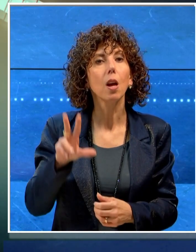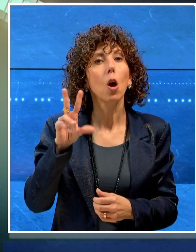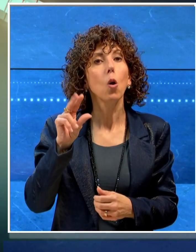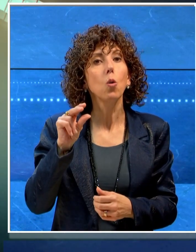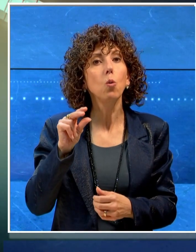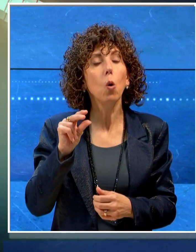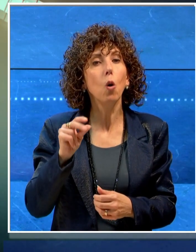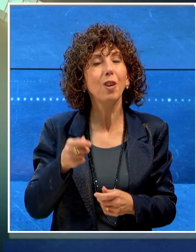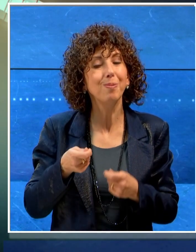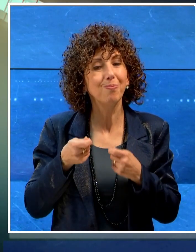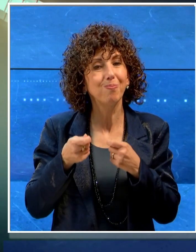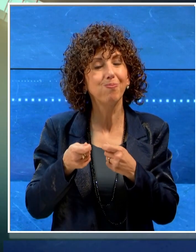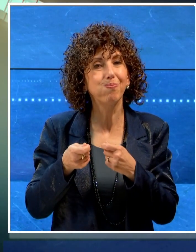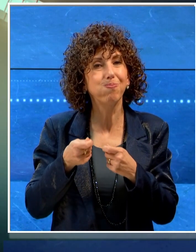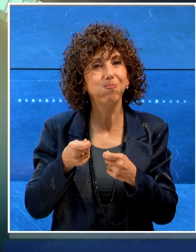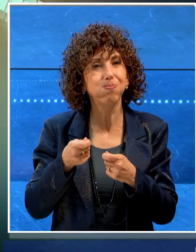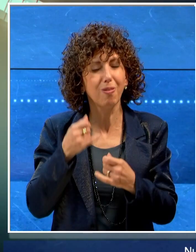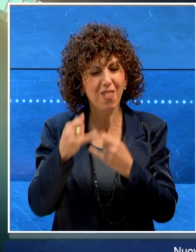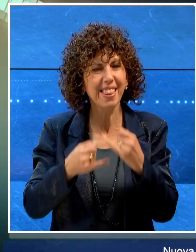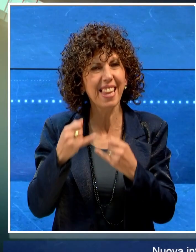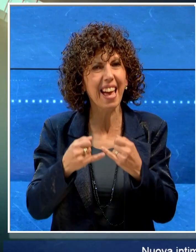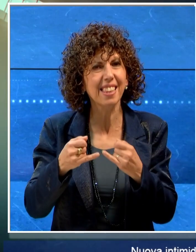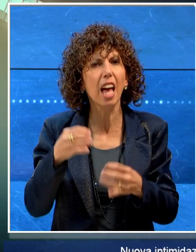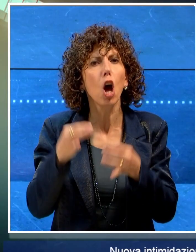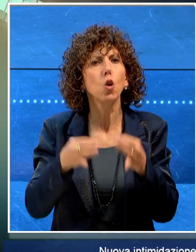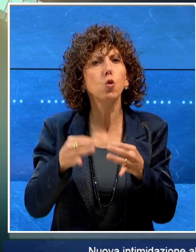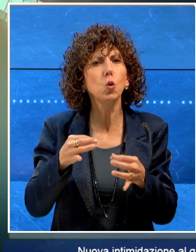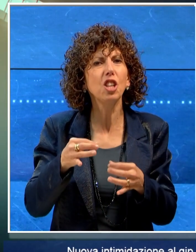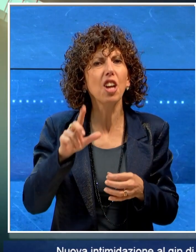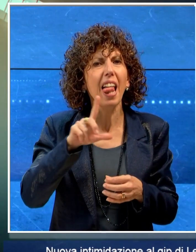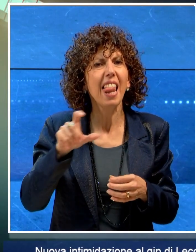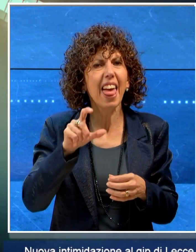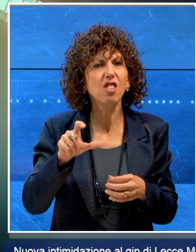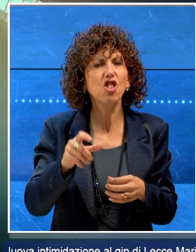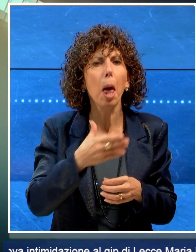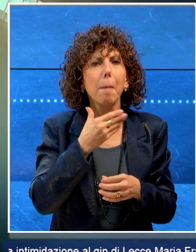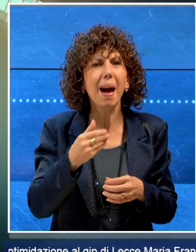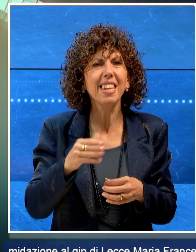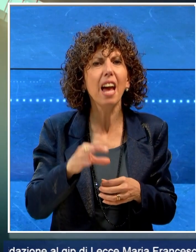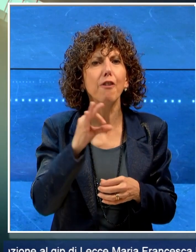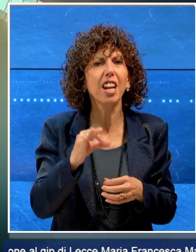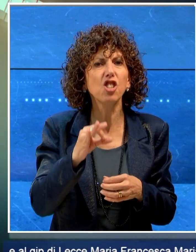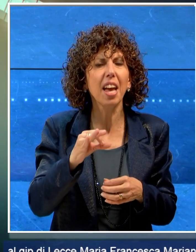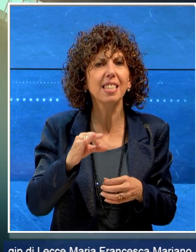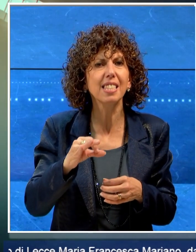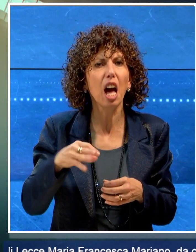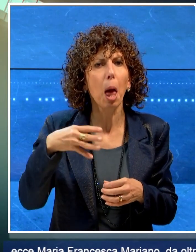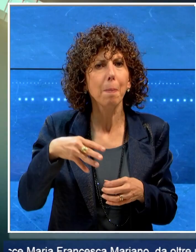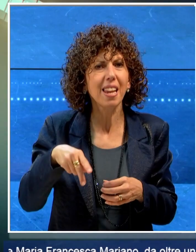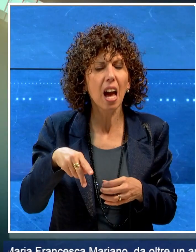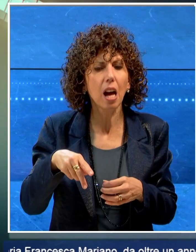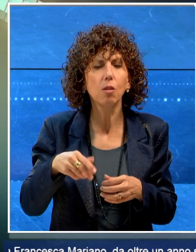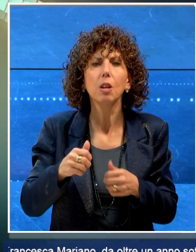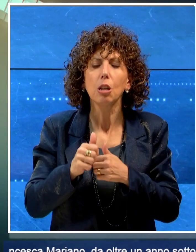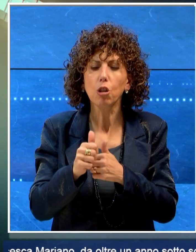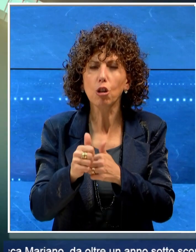Nuova intimidazione al GIP di Lecce Maria Francesca Mariano da oltre un anno sottoscorta per le continue